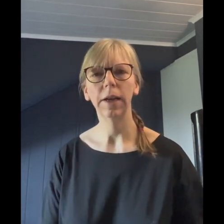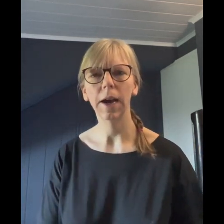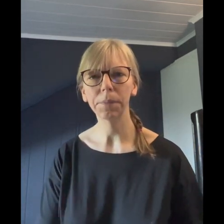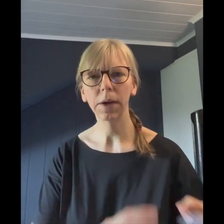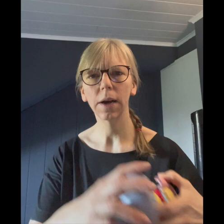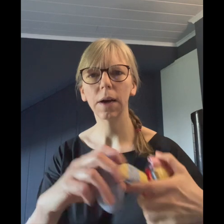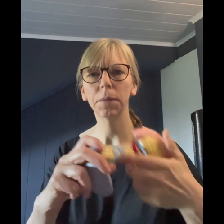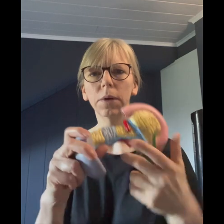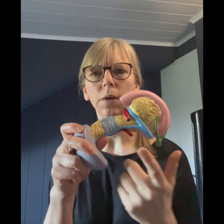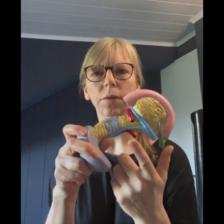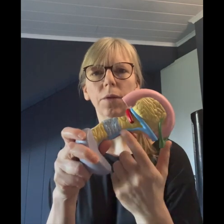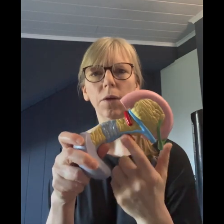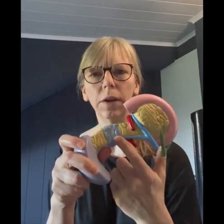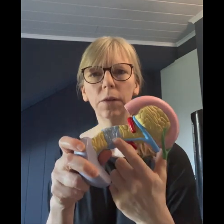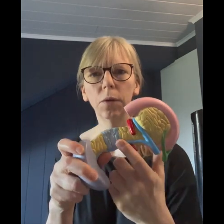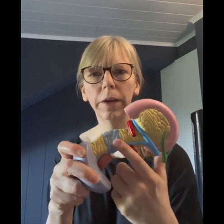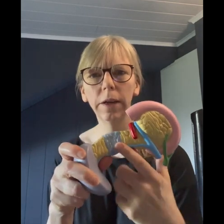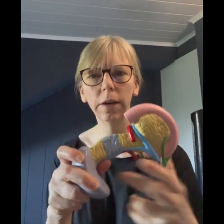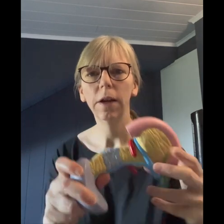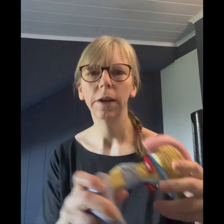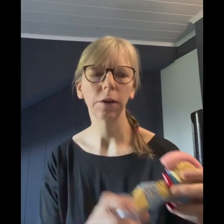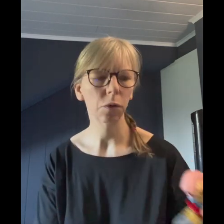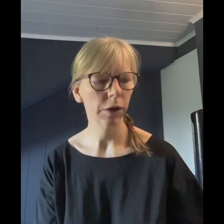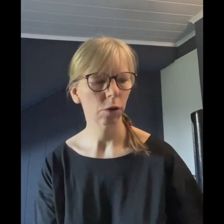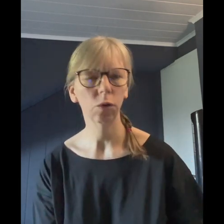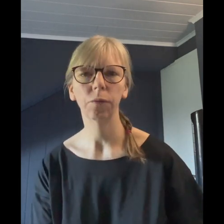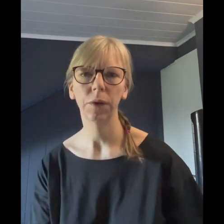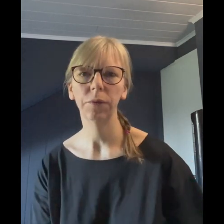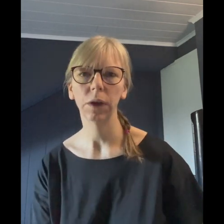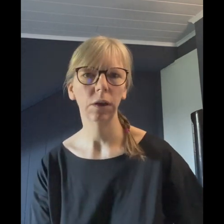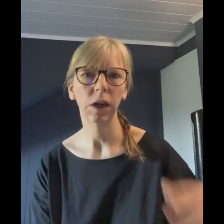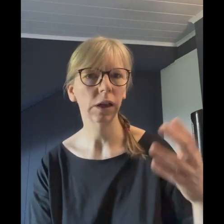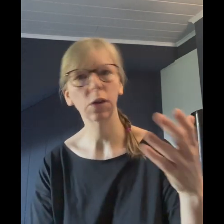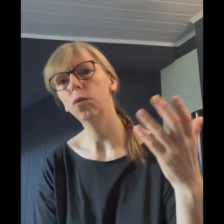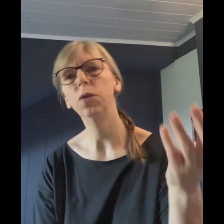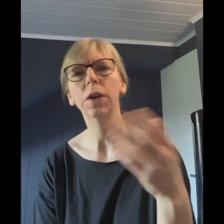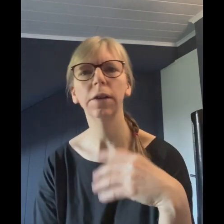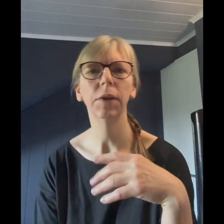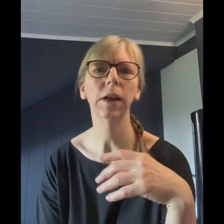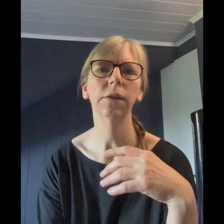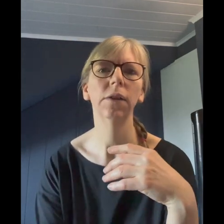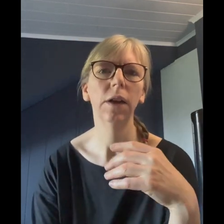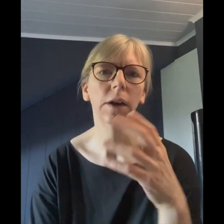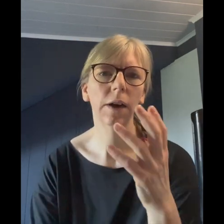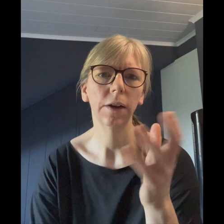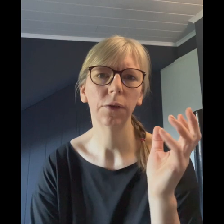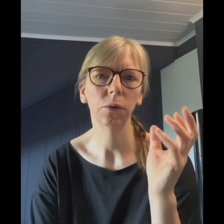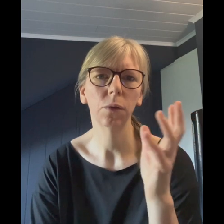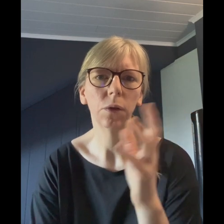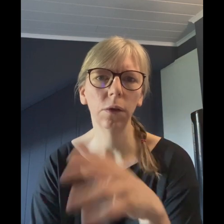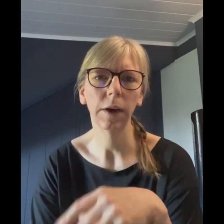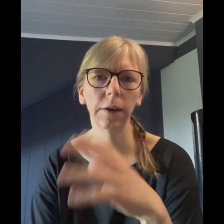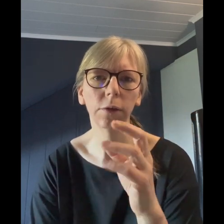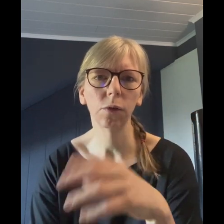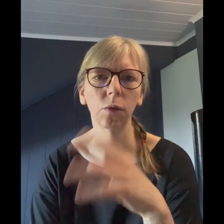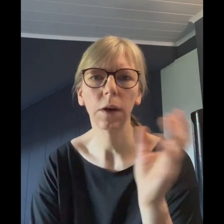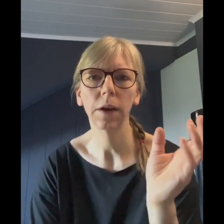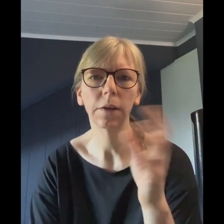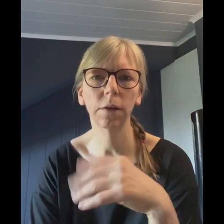Abgabe von Insulin, natürlich auch, weil wir die leckeren Kohlenhydrate weglassen, also Eis, Schokolade,